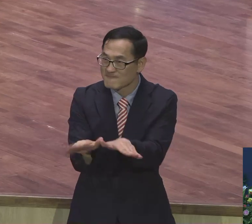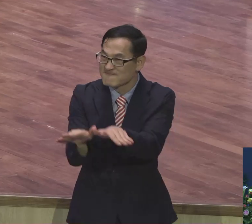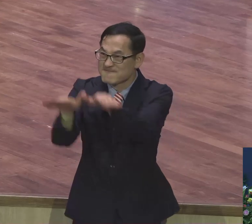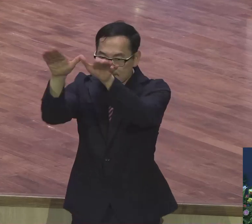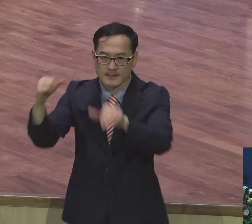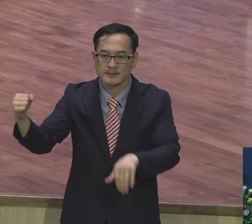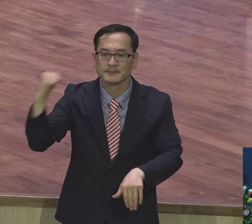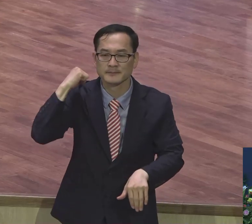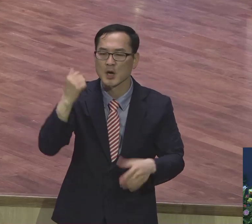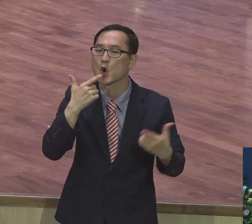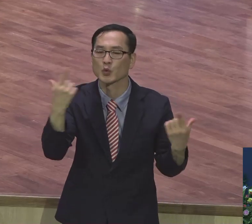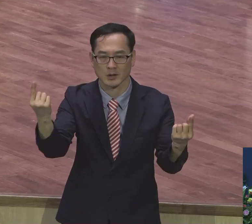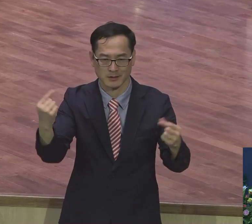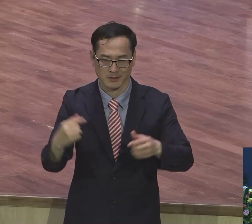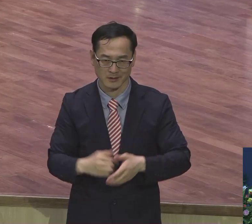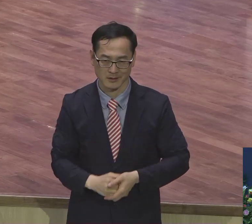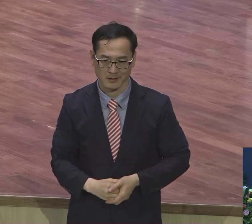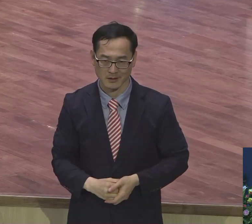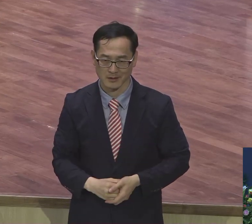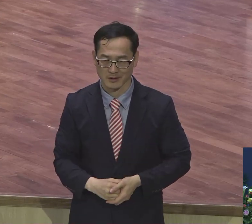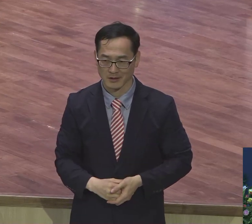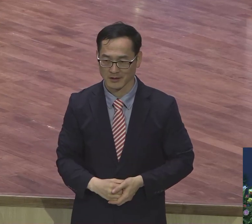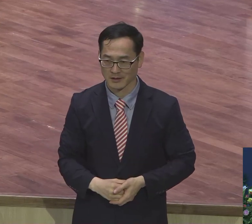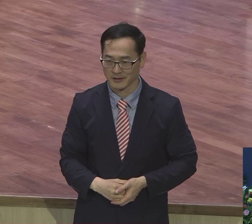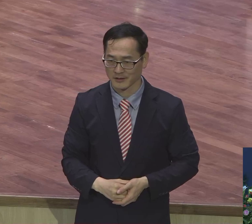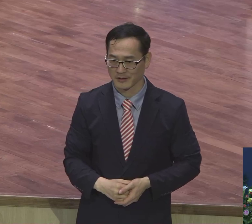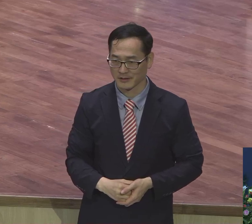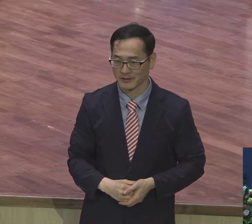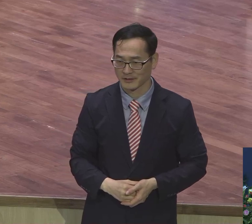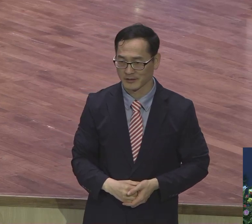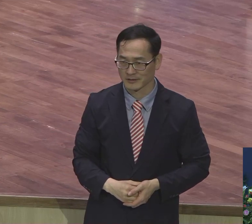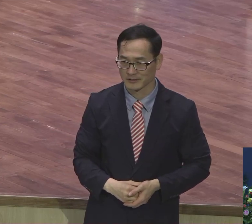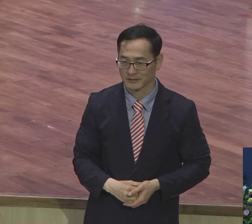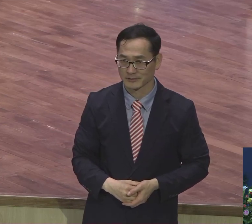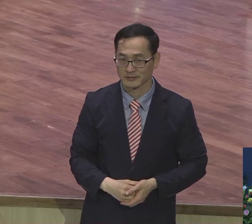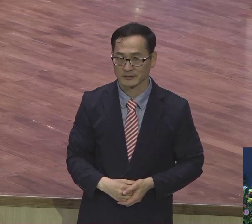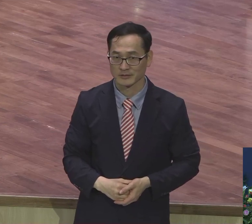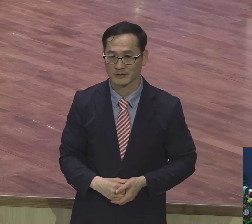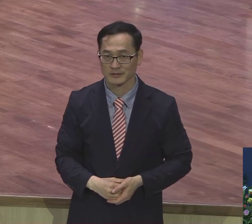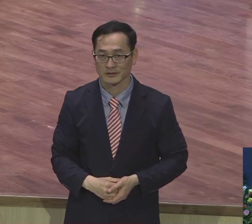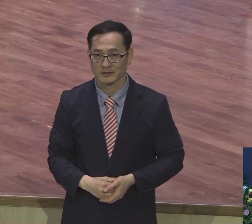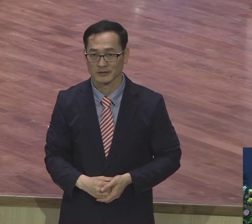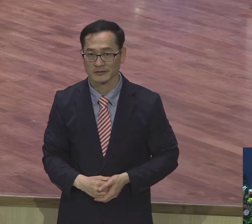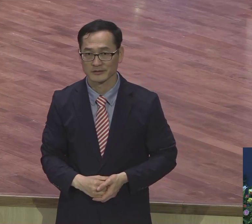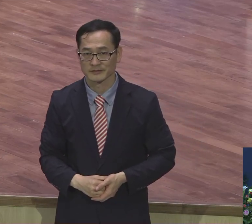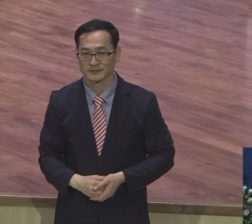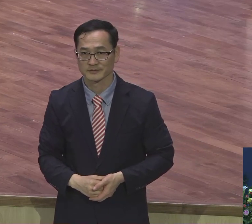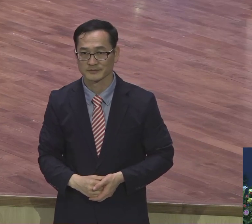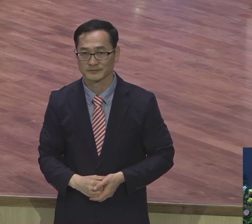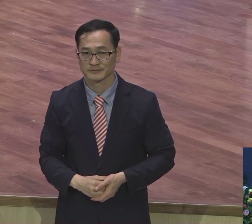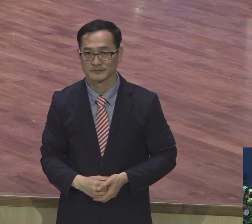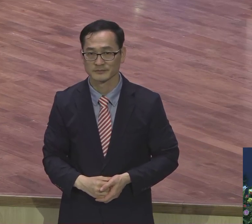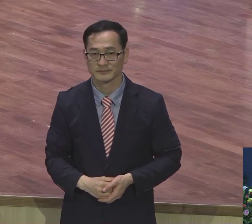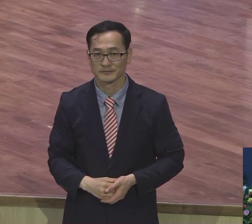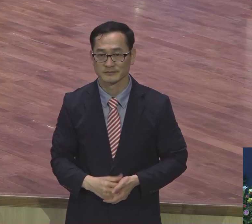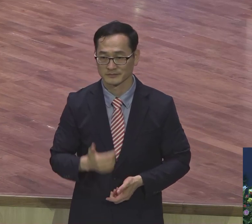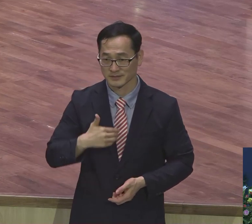내가 청년회장 장수 집사 장로 출신